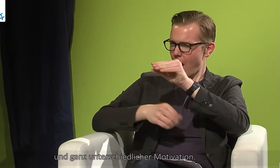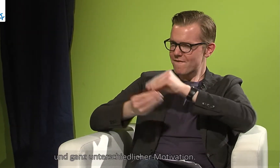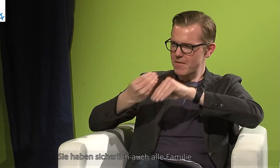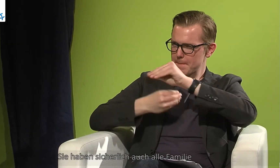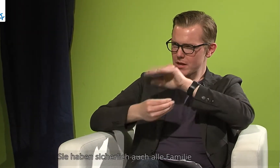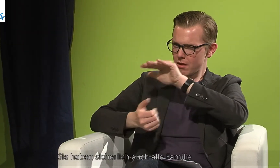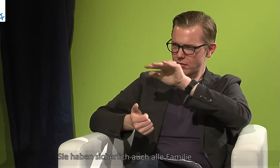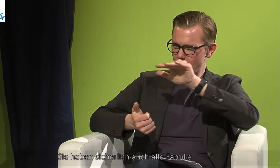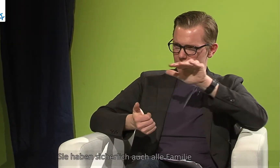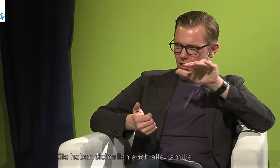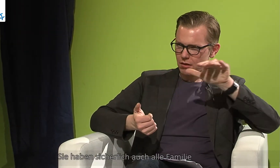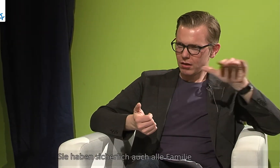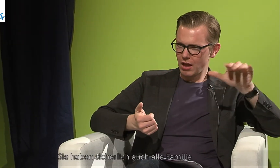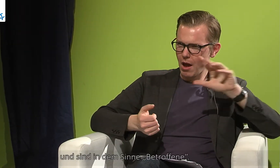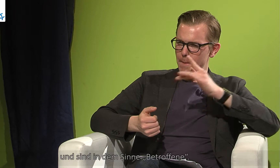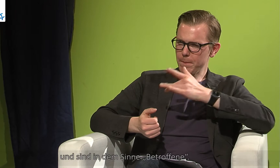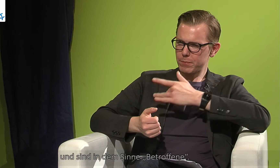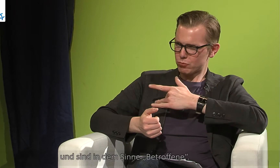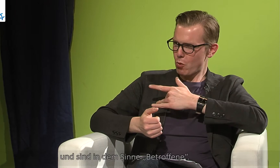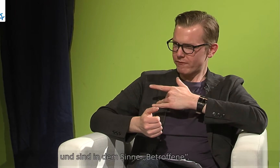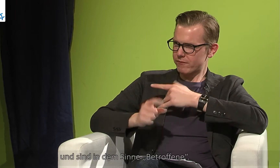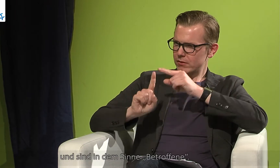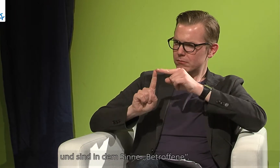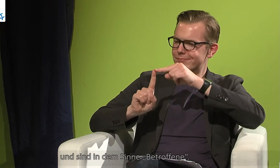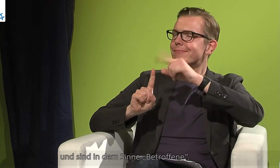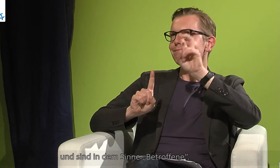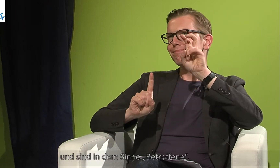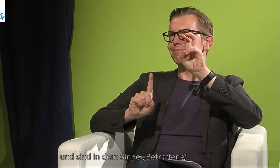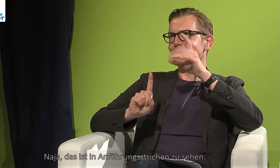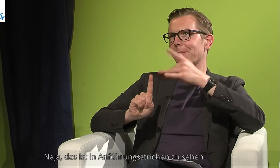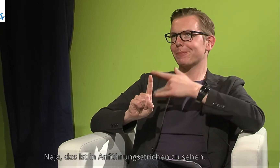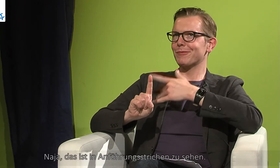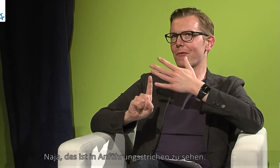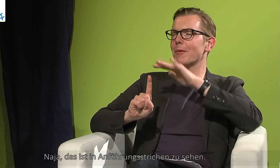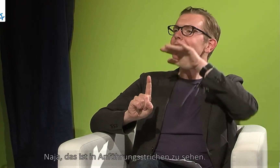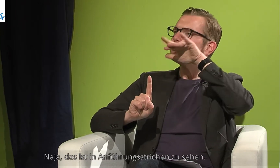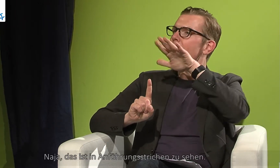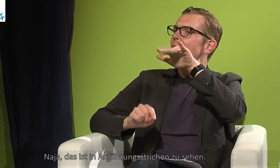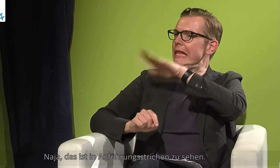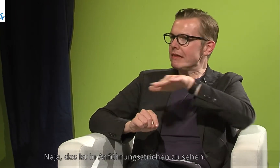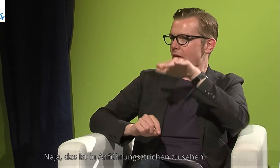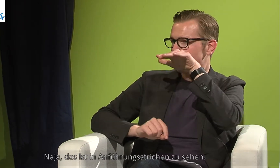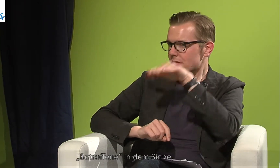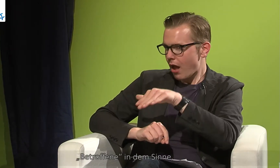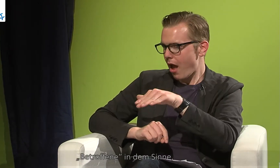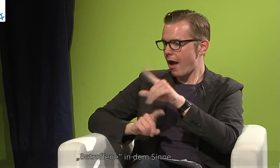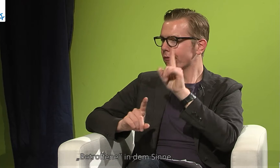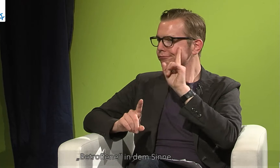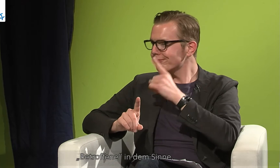Die haben sicherlich auch alle Familie und sind in dem Sinne Betroffene, naja, das ist in Anführungsstrichen zu sehen Betroffene, in dem Sinne, dass sie